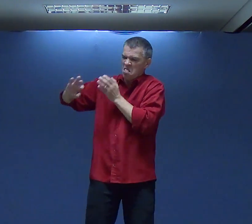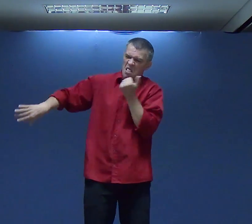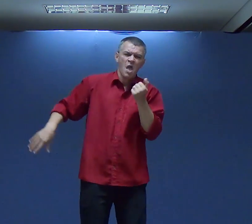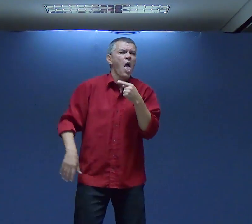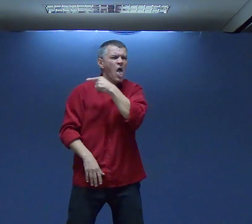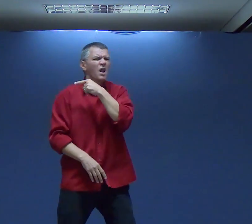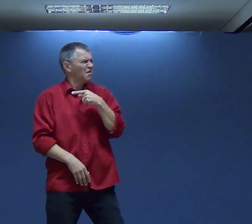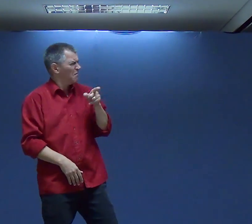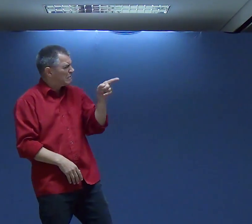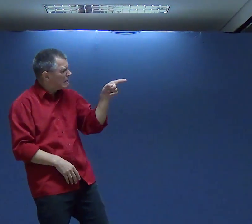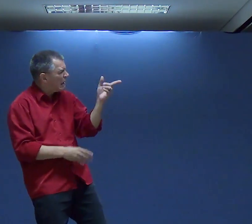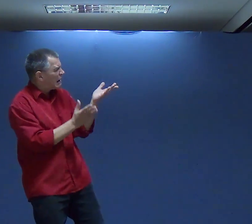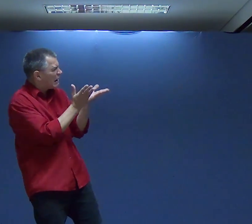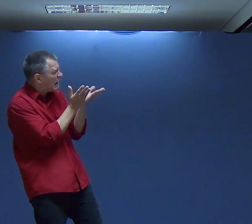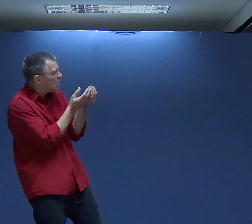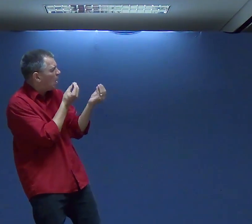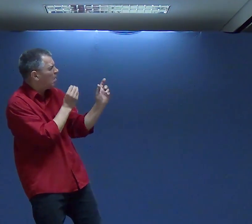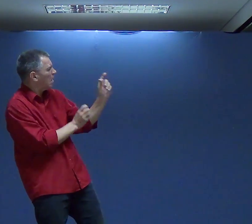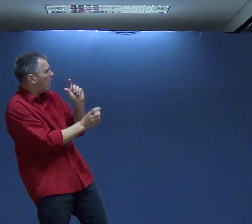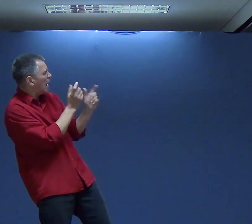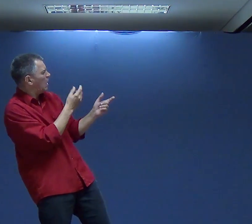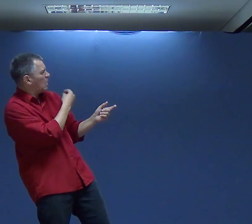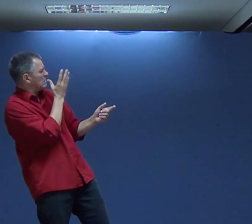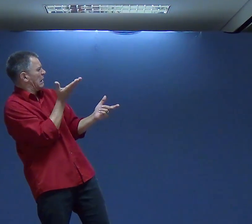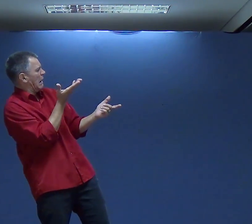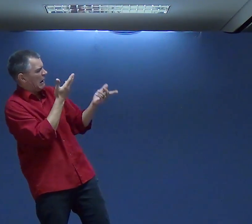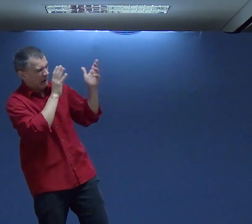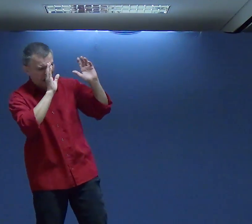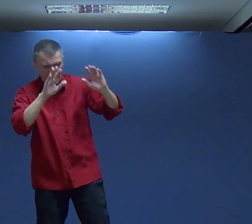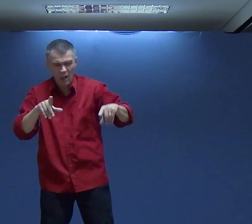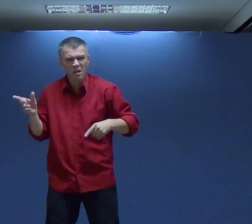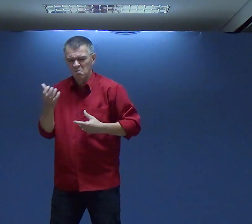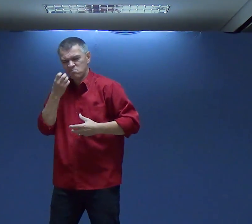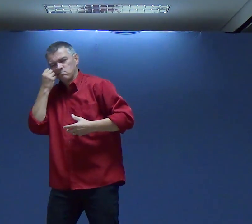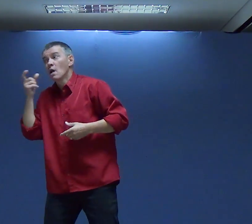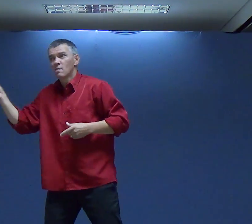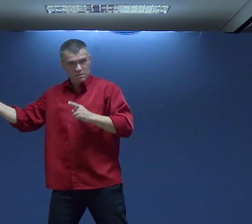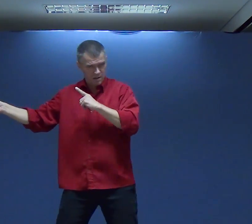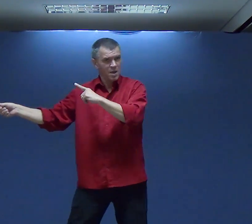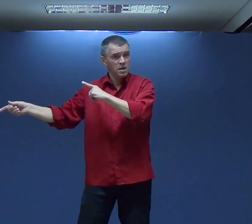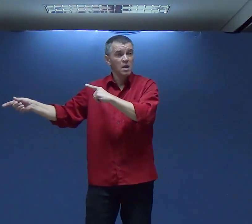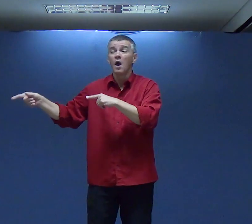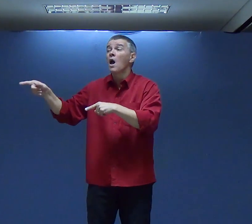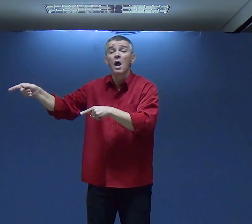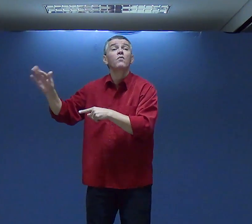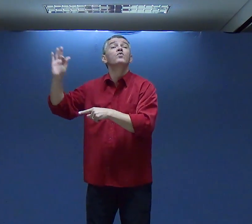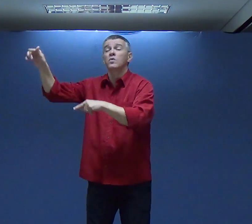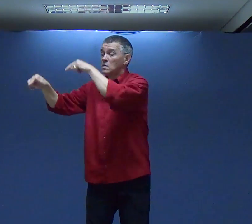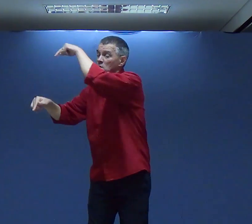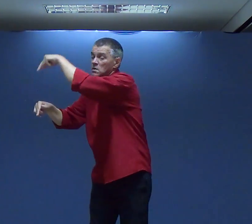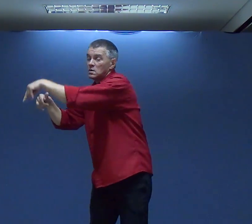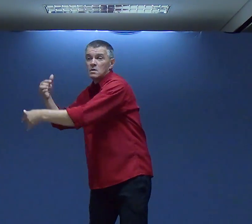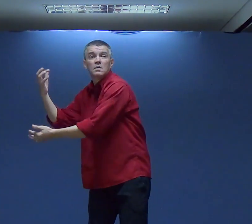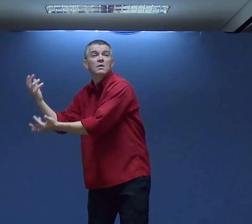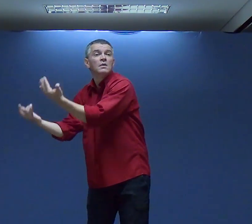Reconciliar E de repente Uma pessoa Para o mundo Não vai Compreender Mas